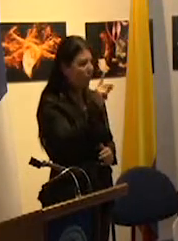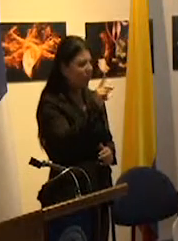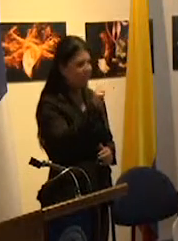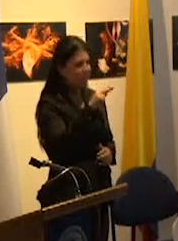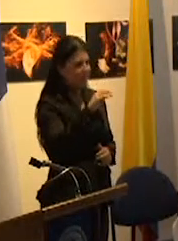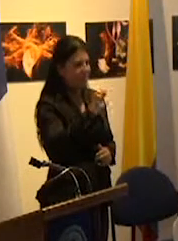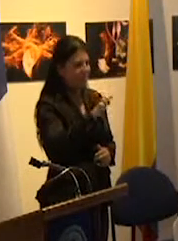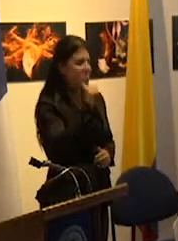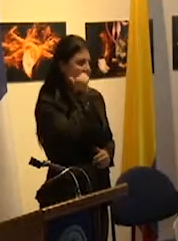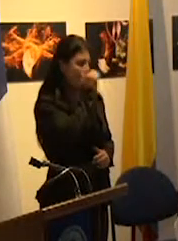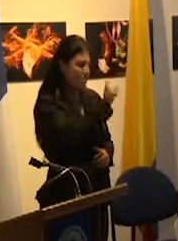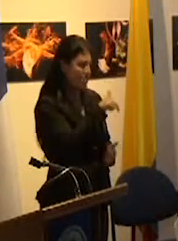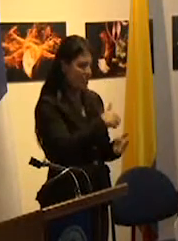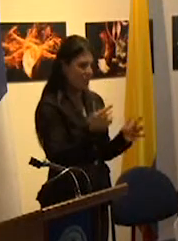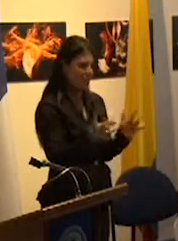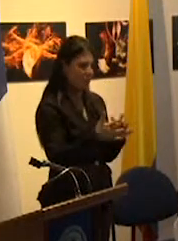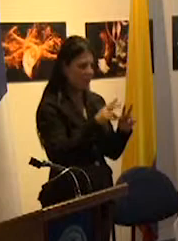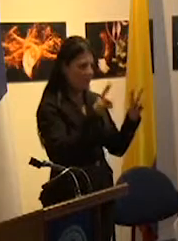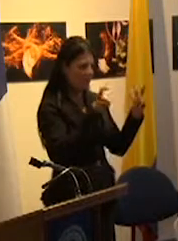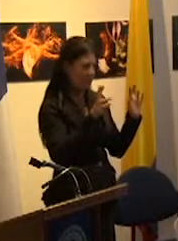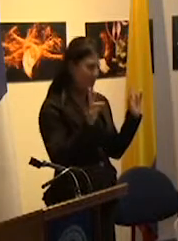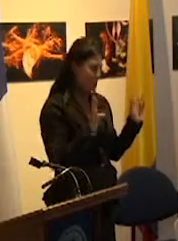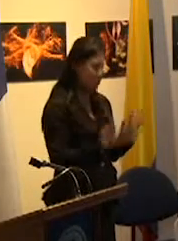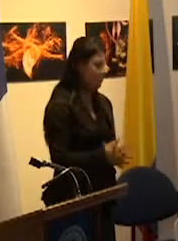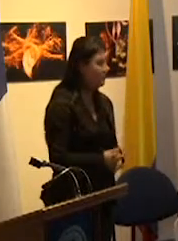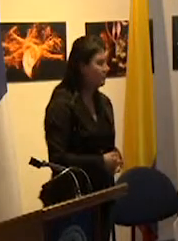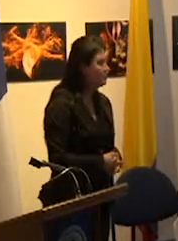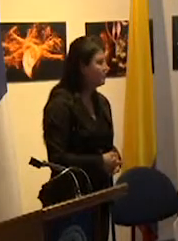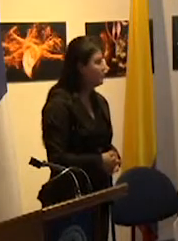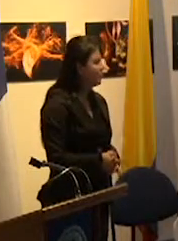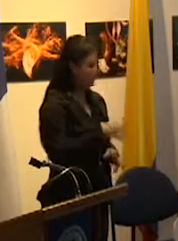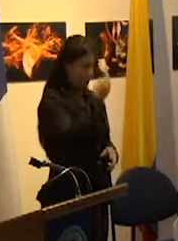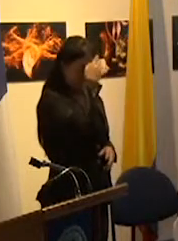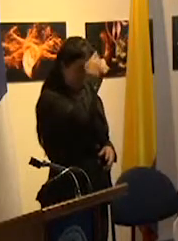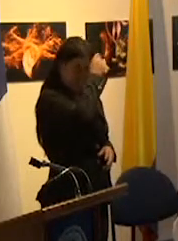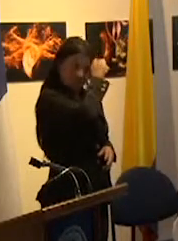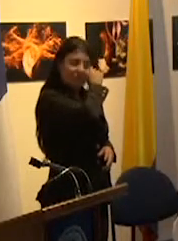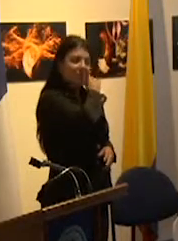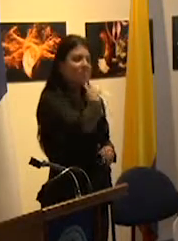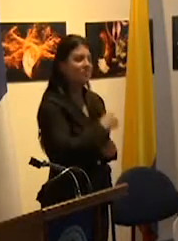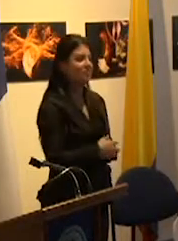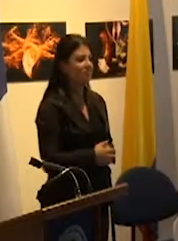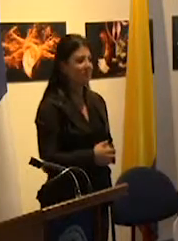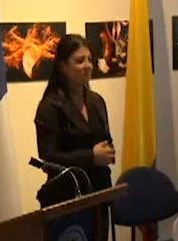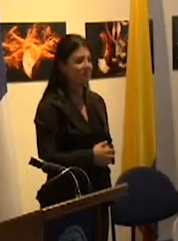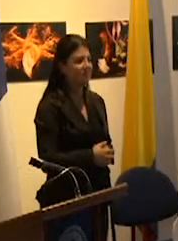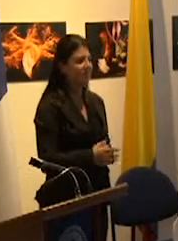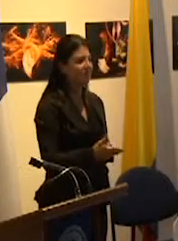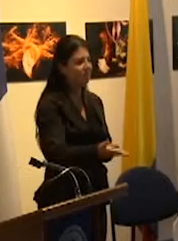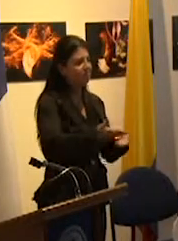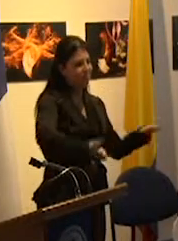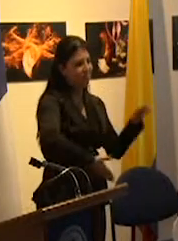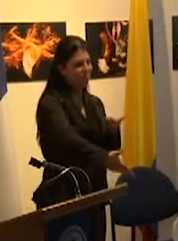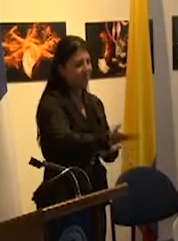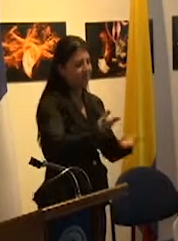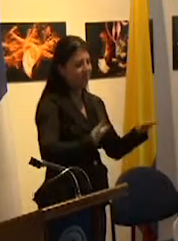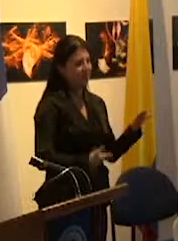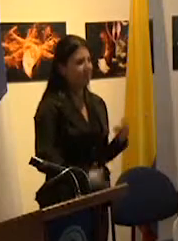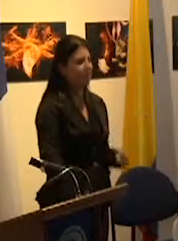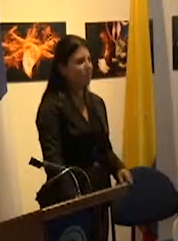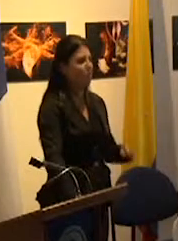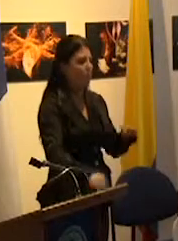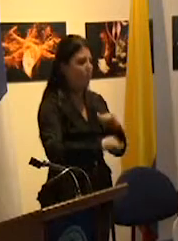referir en particular mañana y la reciprocidad puede pensarse como igualdad de